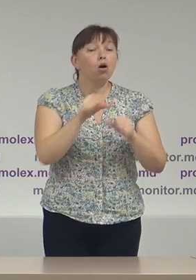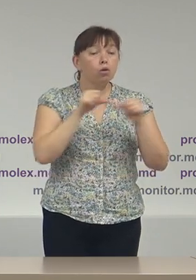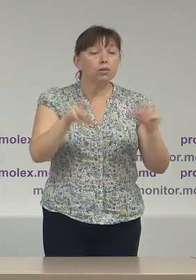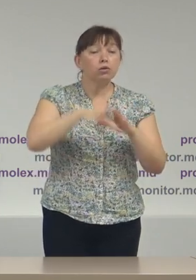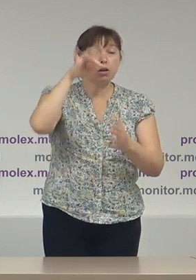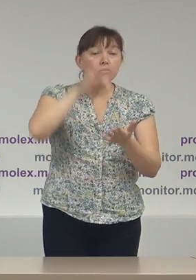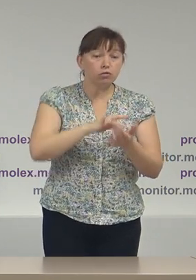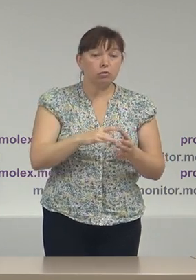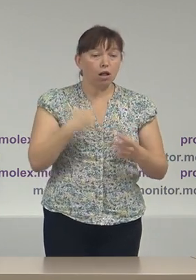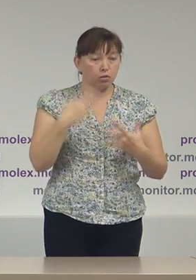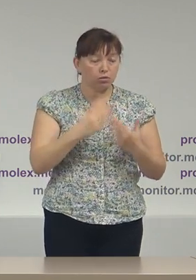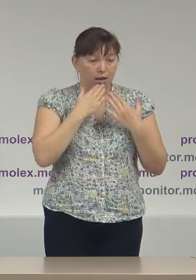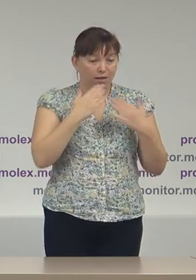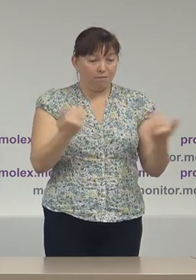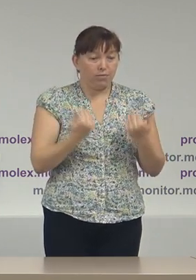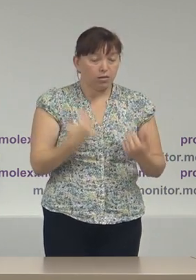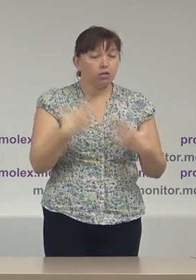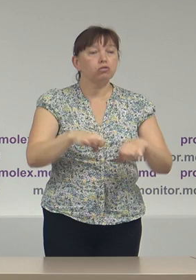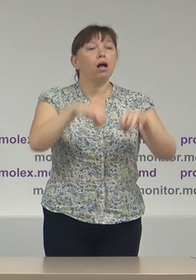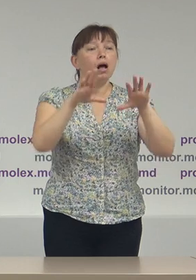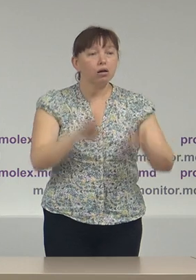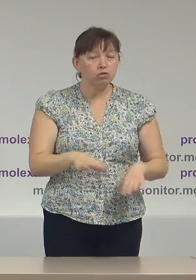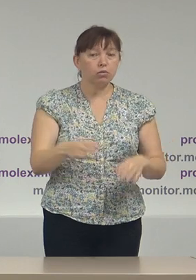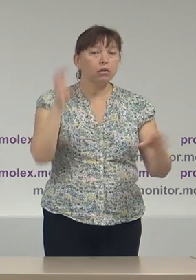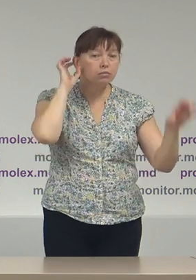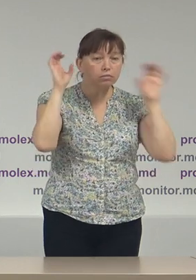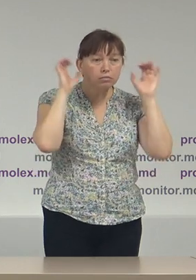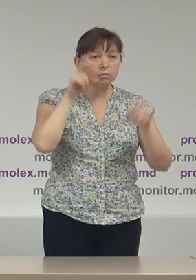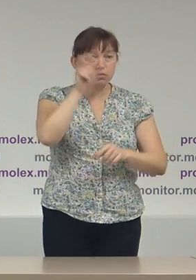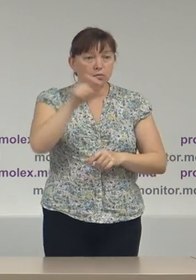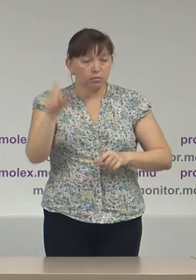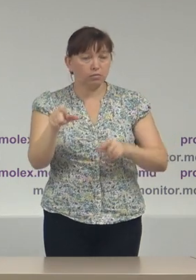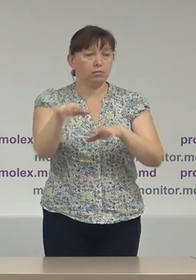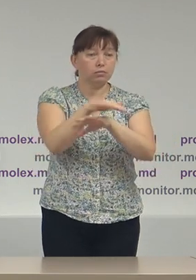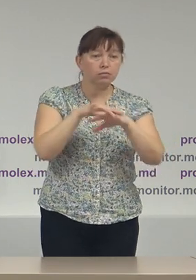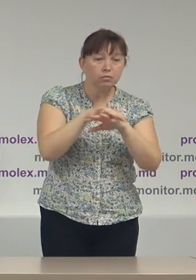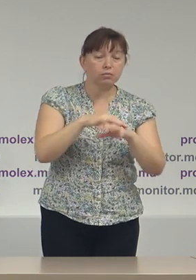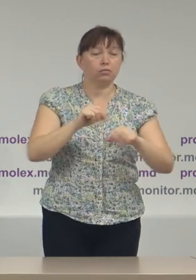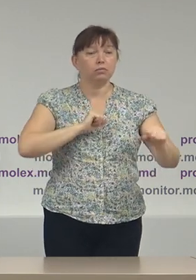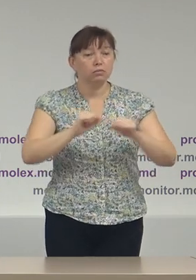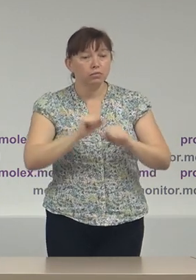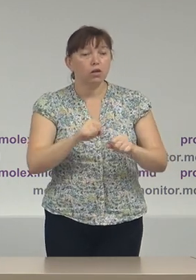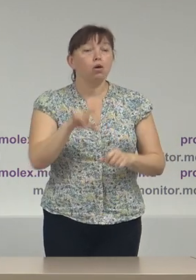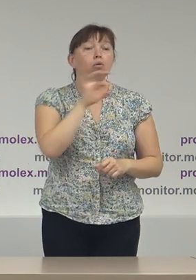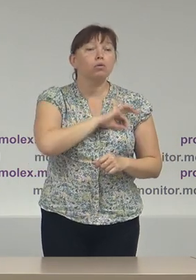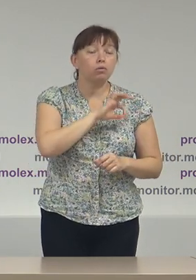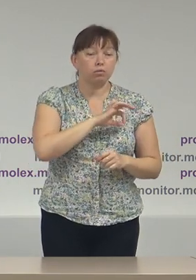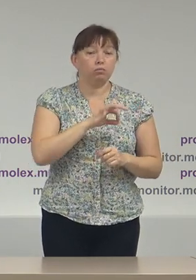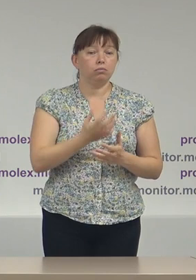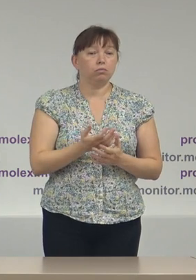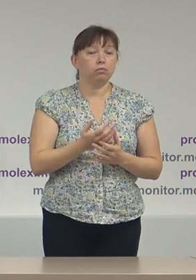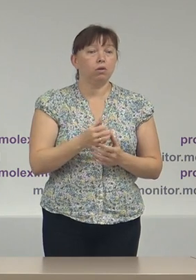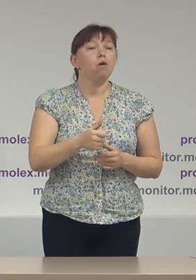Centrală, într-un final, a acceptat propunerele societății civile cu referire la utilizarea unii